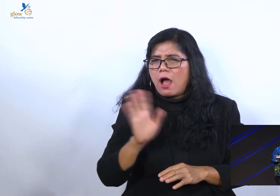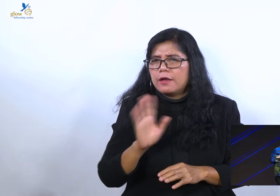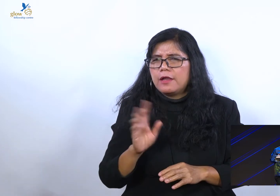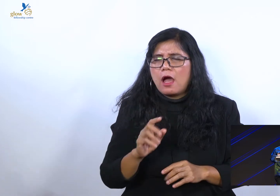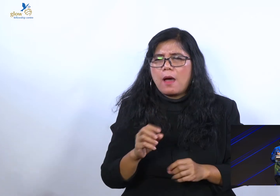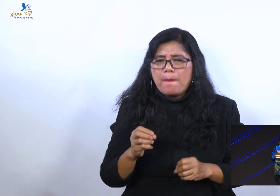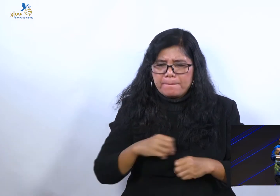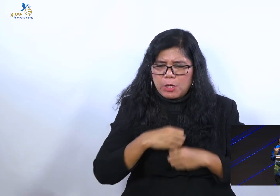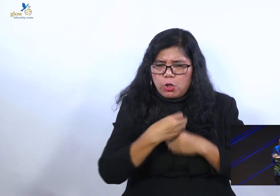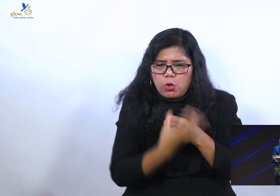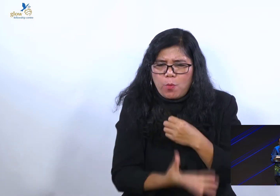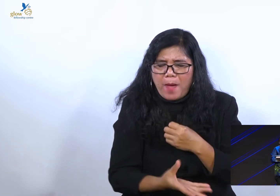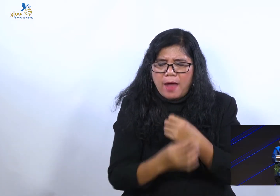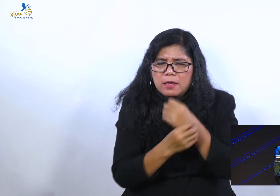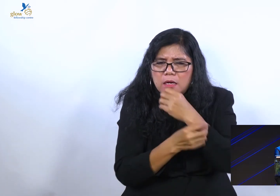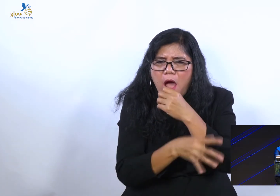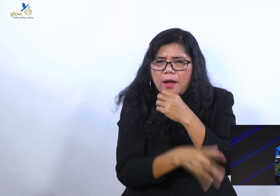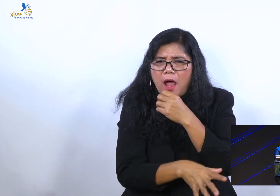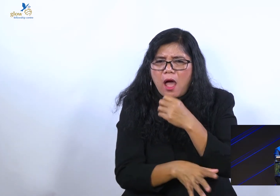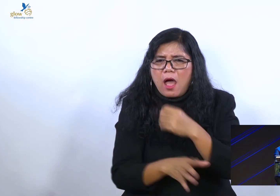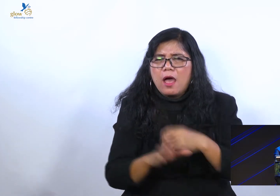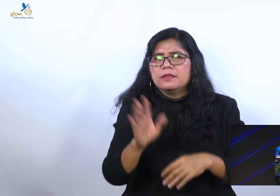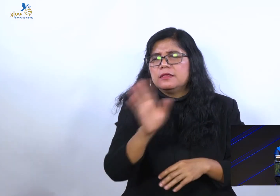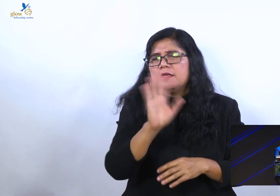jadi waktu mereka dibaptis,